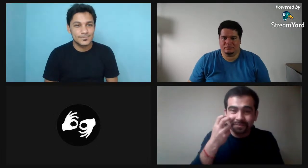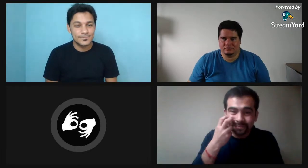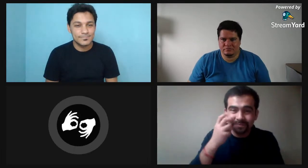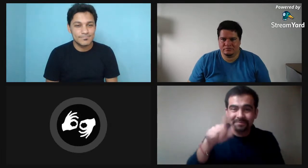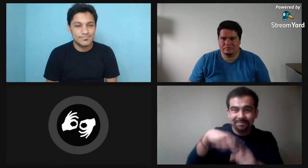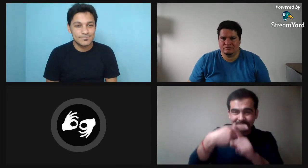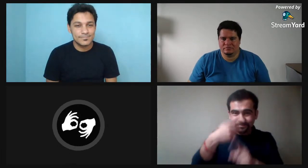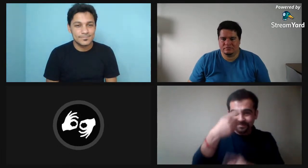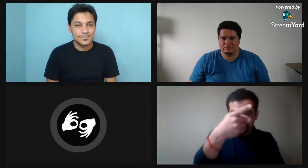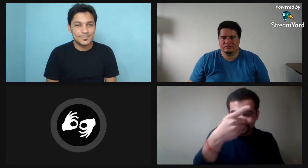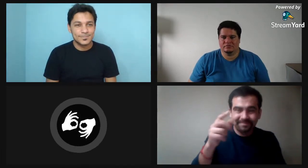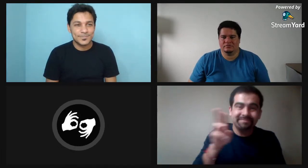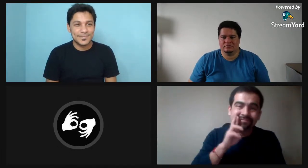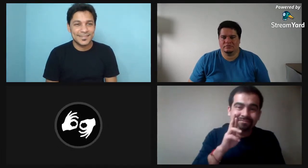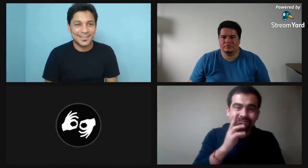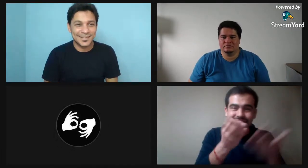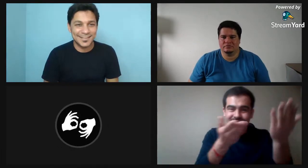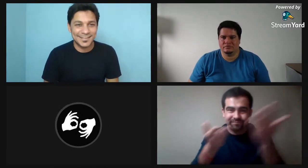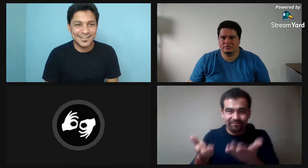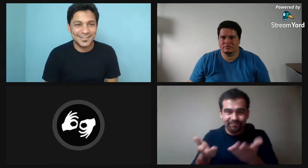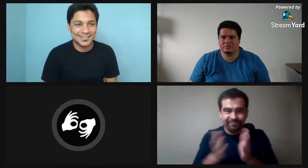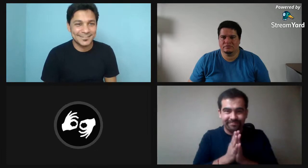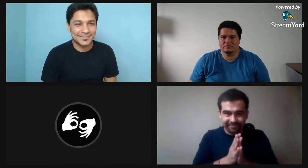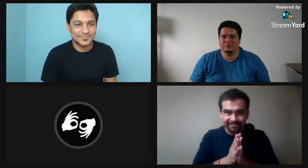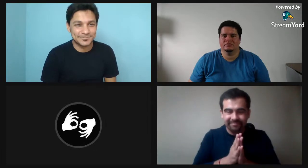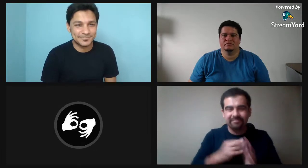Bienvenidos a ambos, a Fabio y a Ricardo.